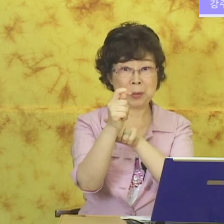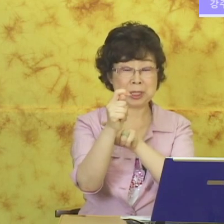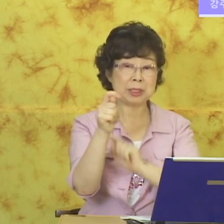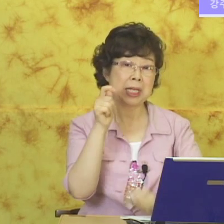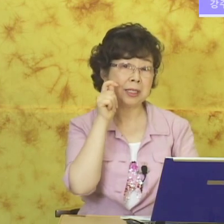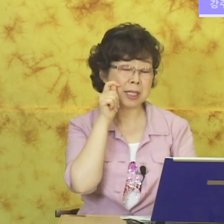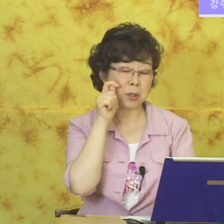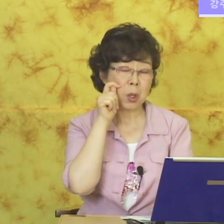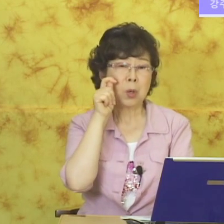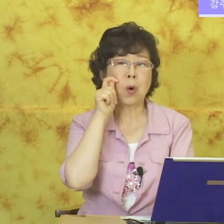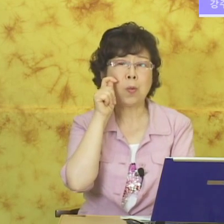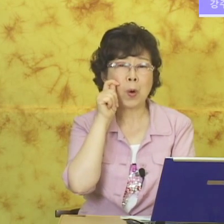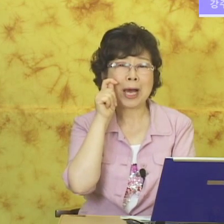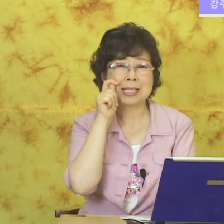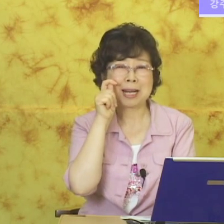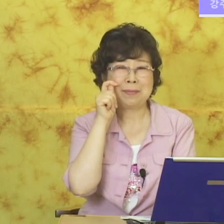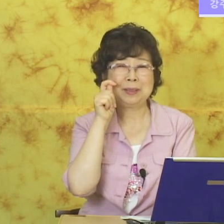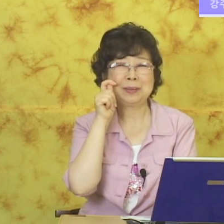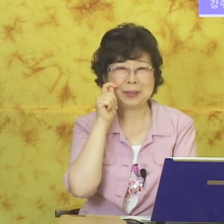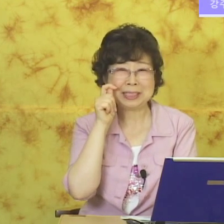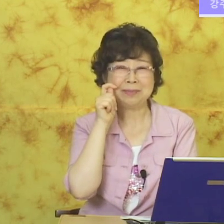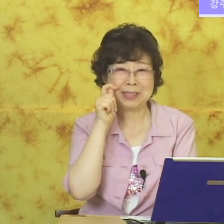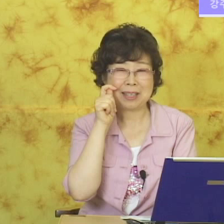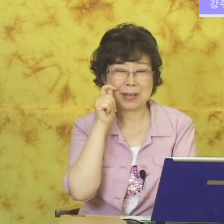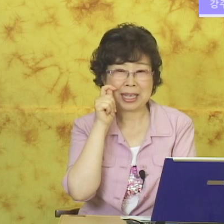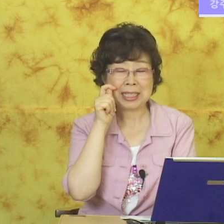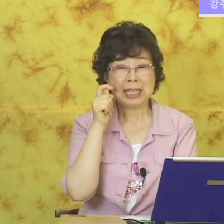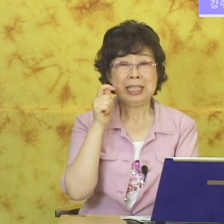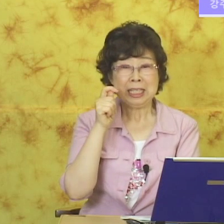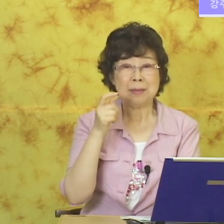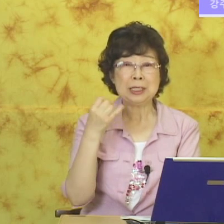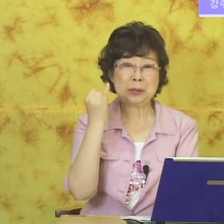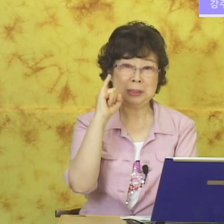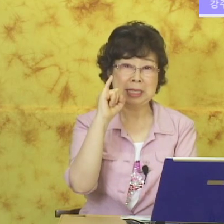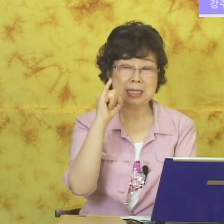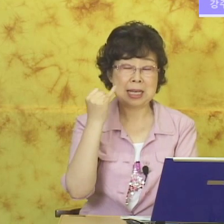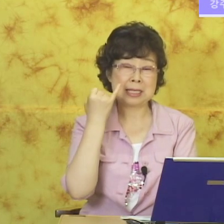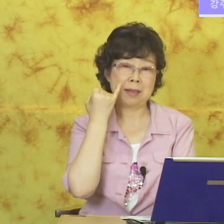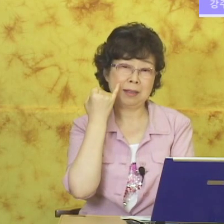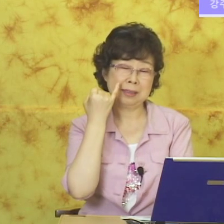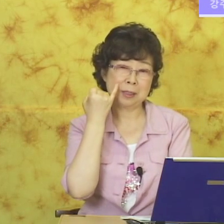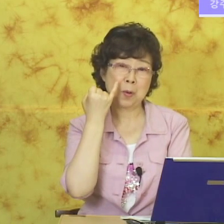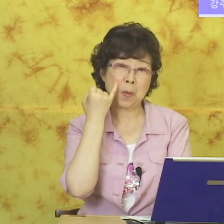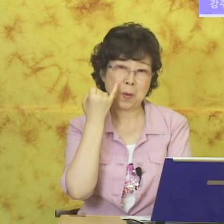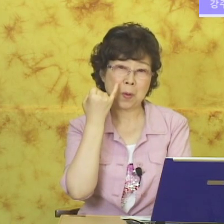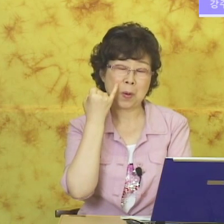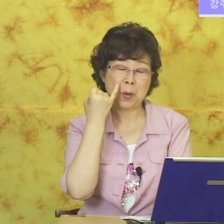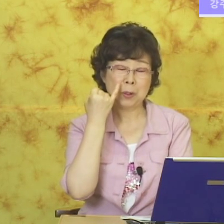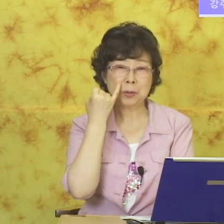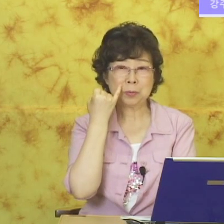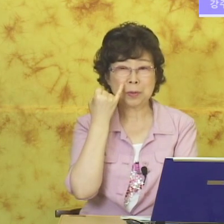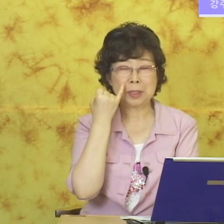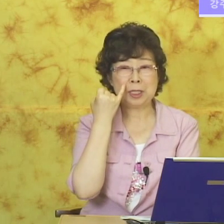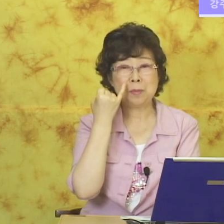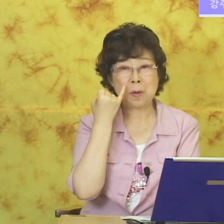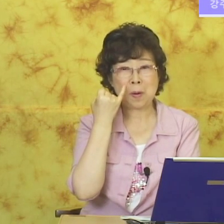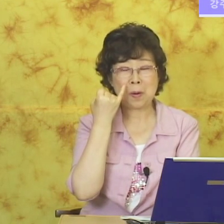보이죠. 이렇게 해서 고모하는 사람들도 또 있습니다. 다만 일반적으로 여자에서 고모, 이모,